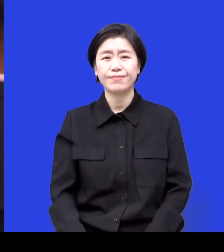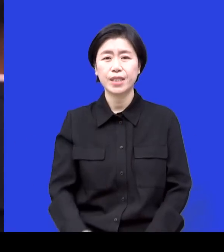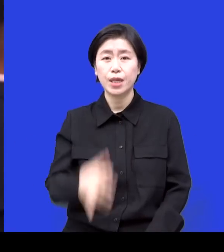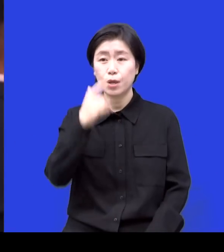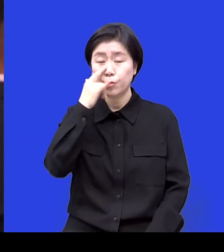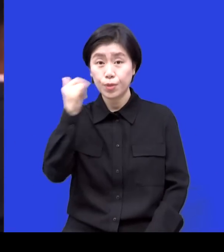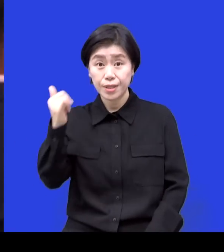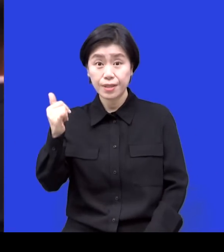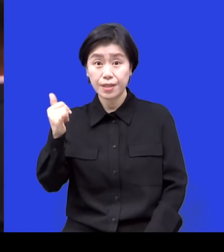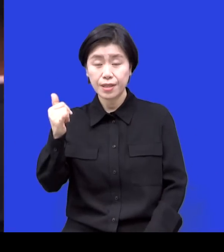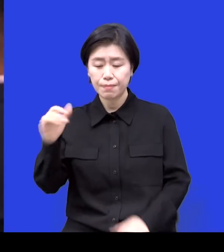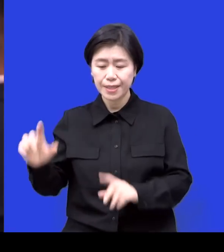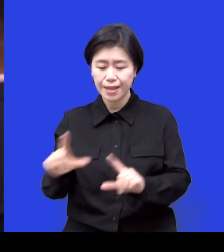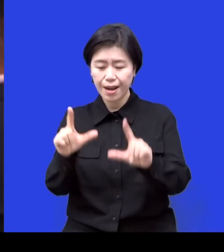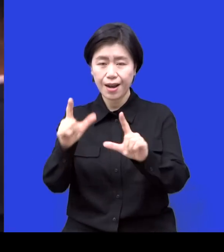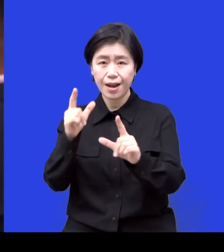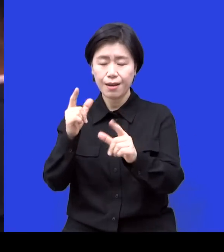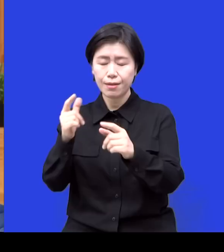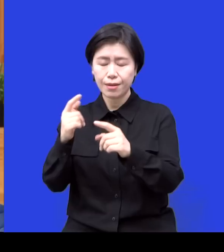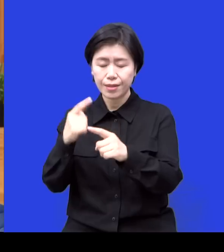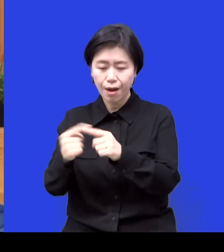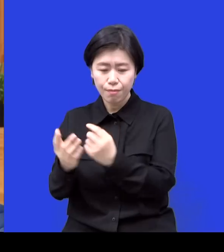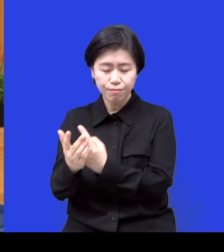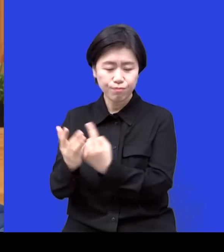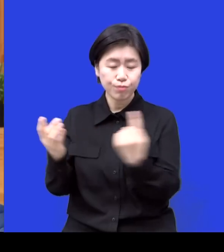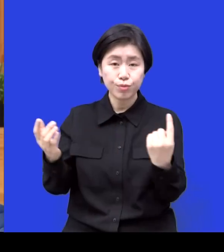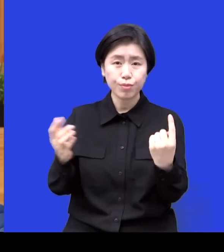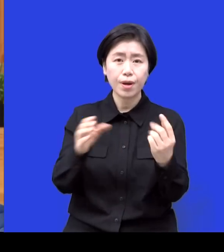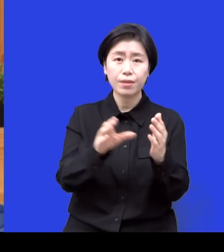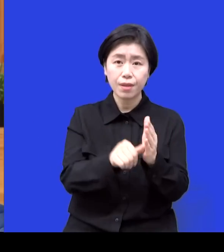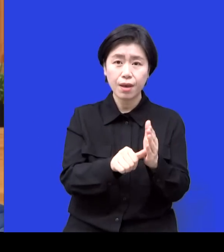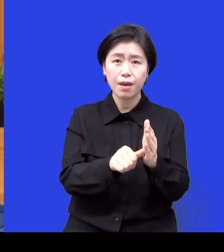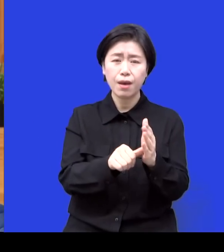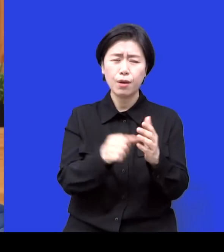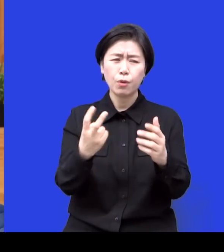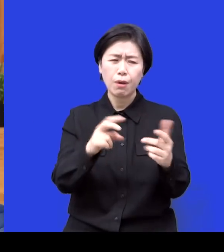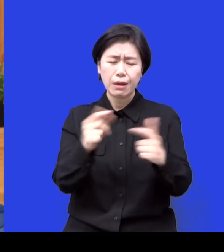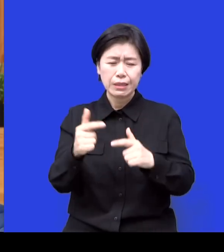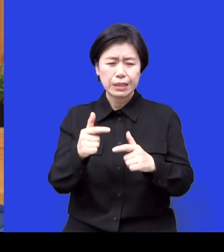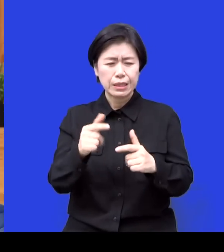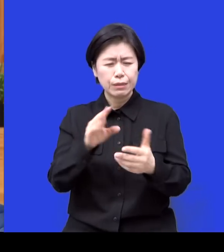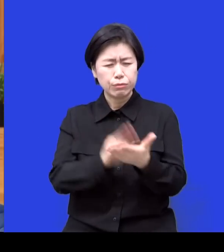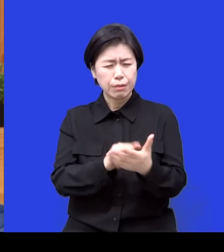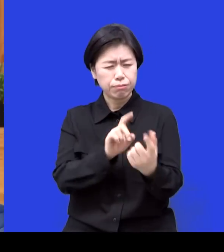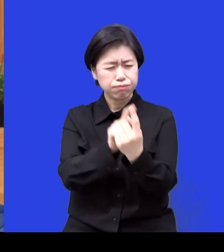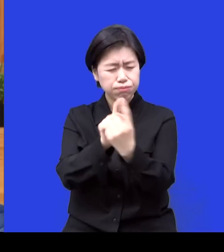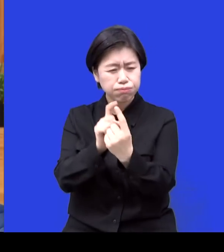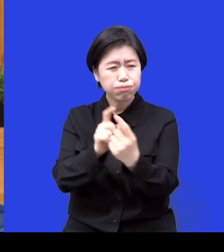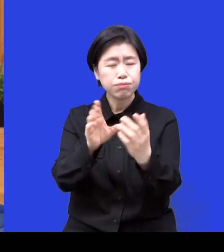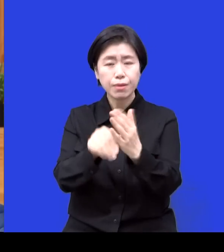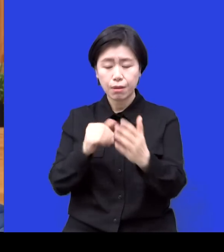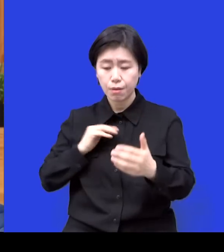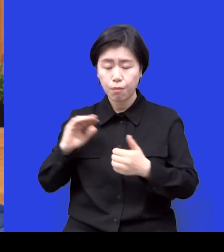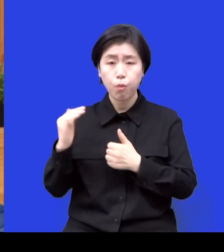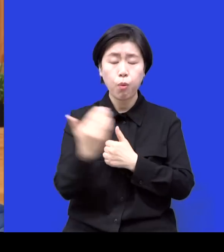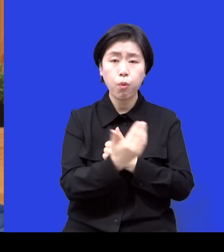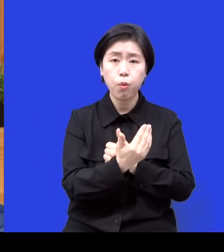도움을 받을 수 없다라고 느끼는 순간 스스로 생을 포기하고 싶은 생각이 들는 그런 순간에 나를 보호하는 존재는 아무것도 없구나라는 생각이 드는